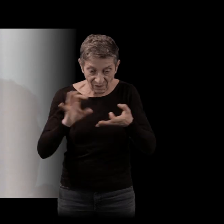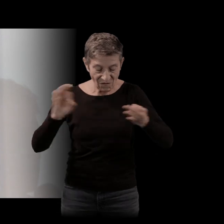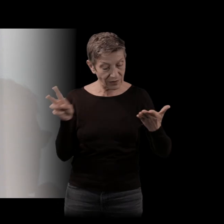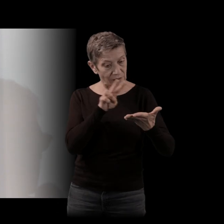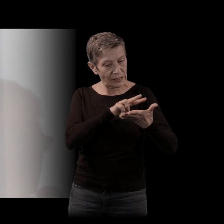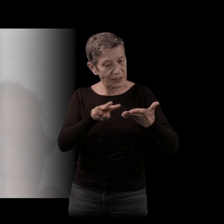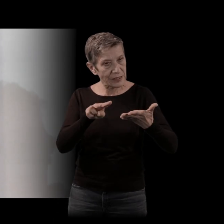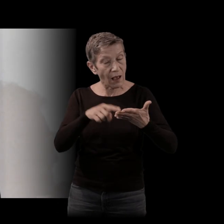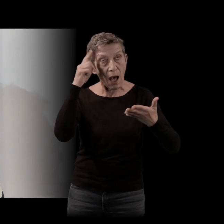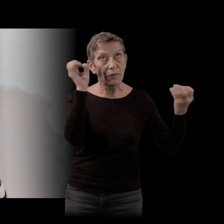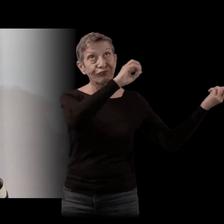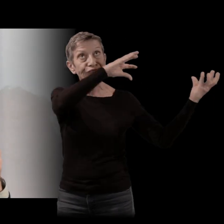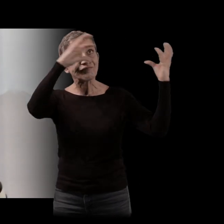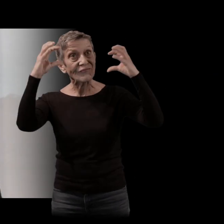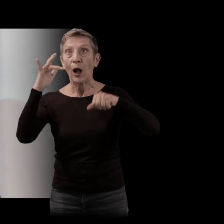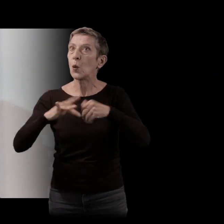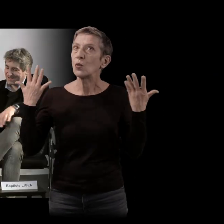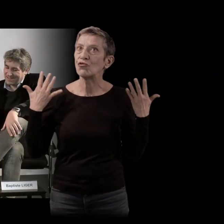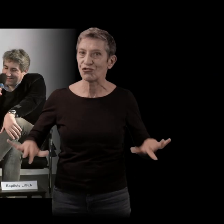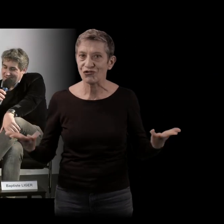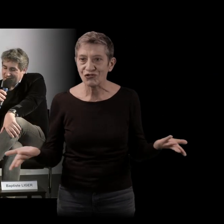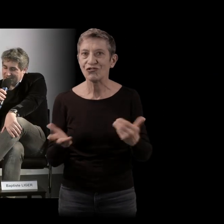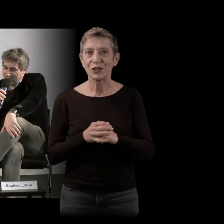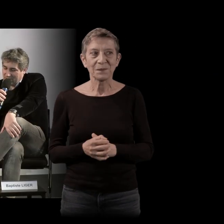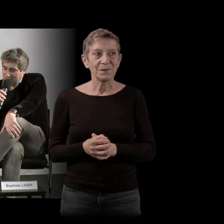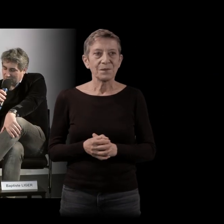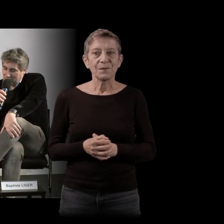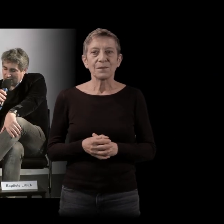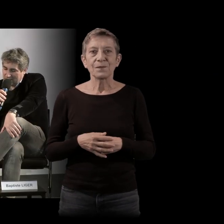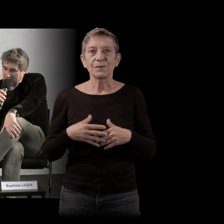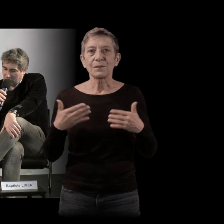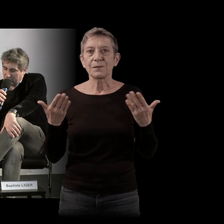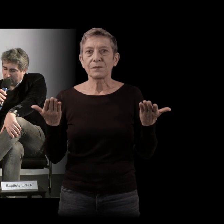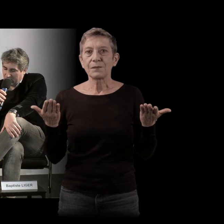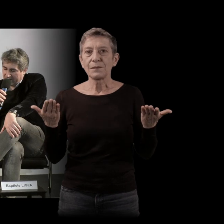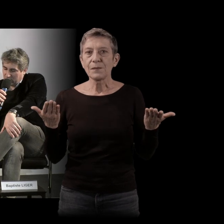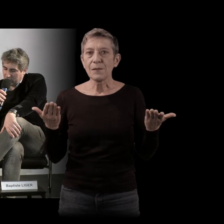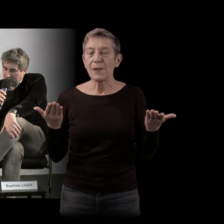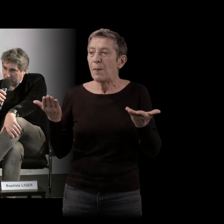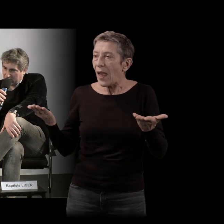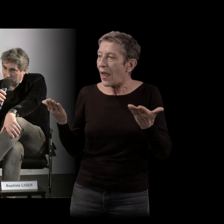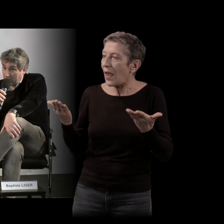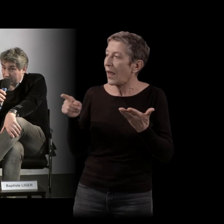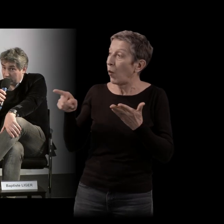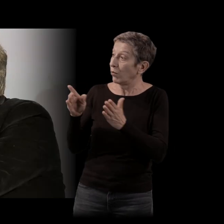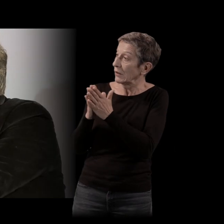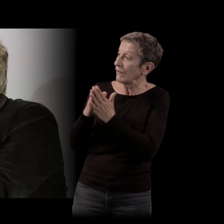produit des réminiscences qui sont du même ordre ? Nicolas, lorsque leurs enfants après eux sont sortis, on l'a présenté comme un livre